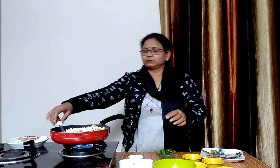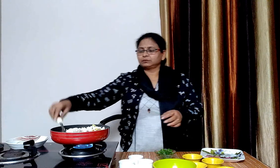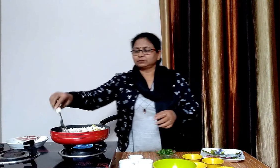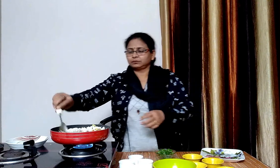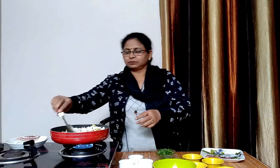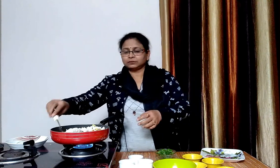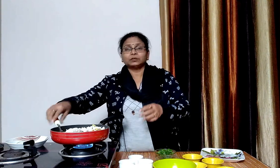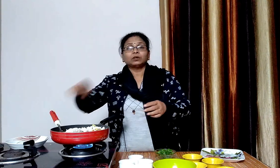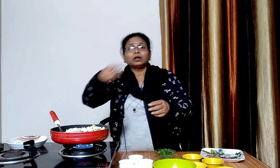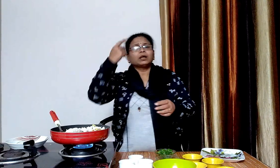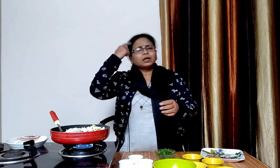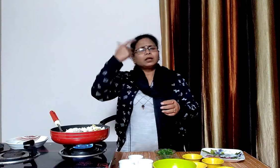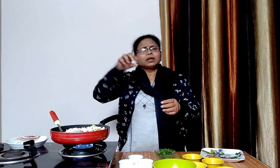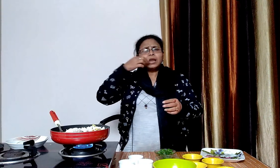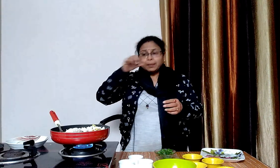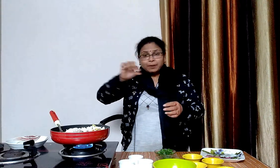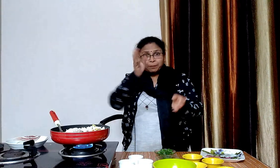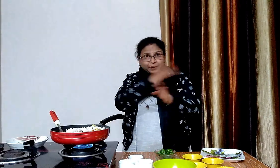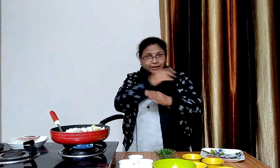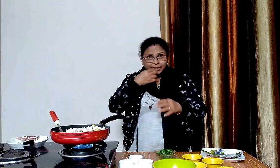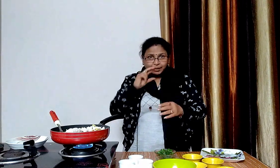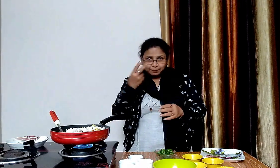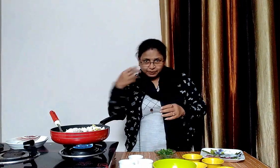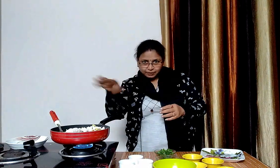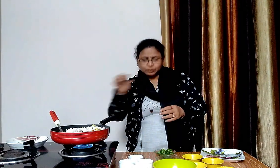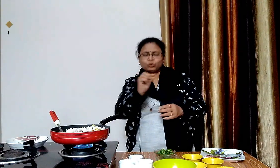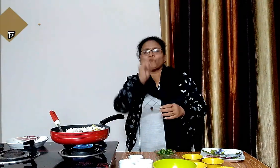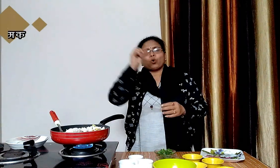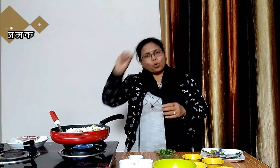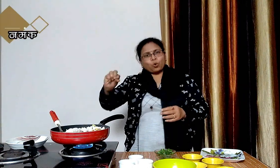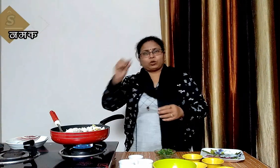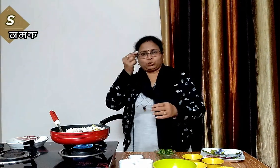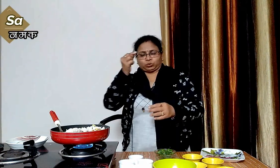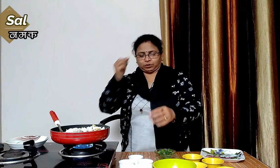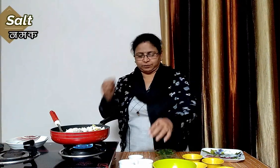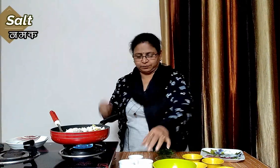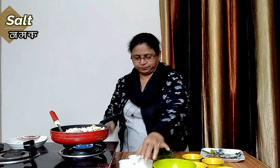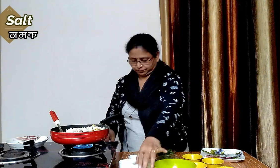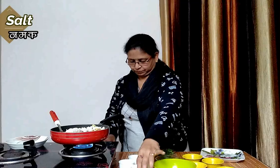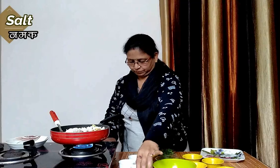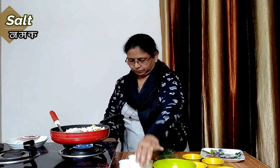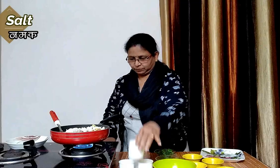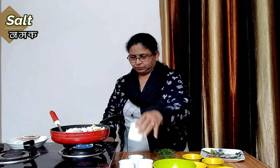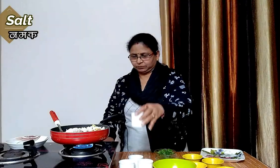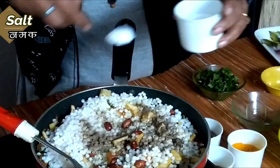थोड़ा सा नमक यादरें टमाटर में अल्यडी नमक डाल चुके थे डाल कर विला लेंगे